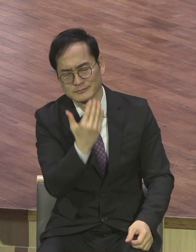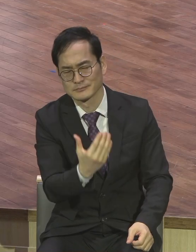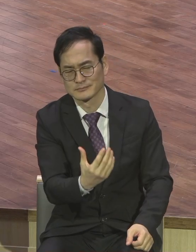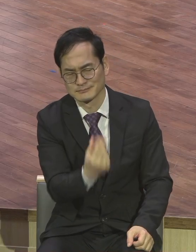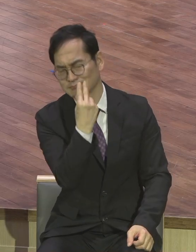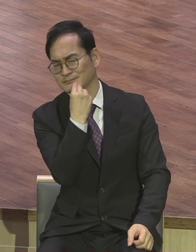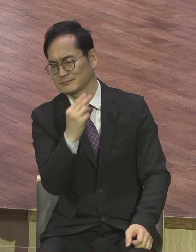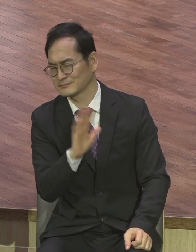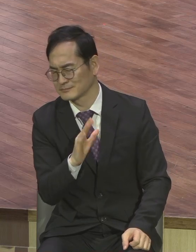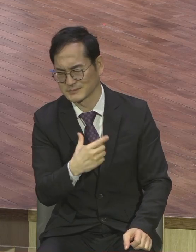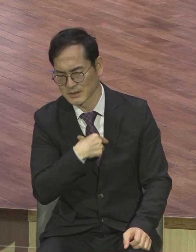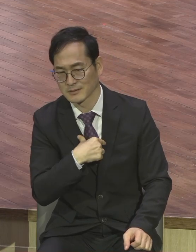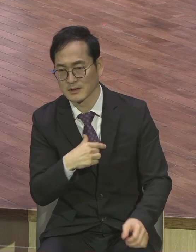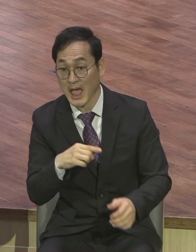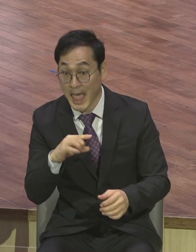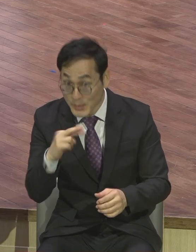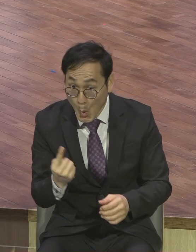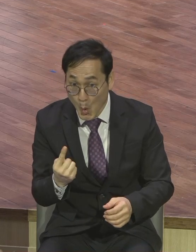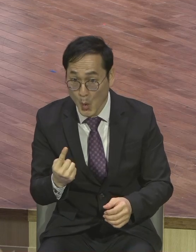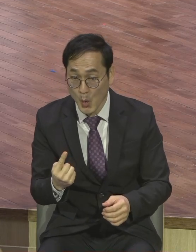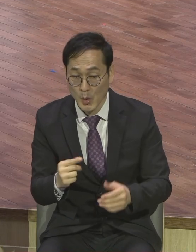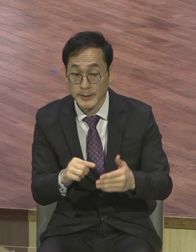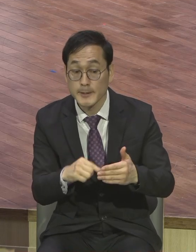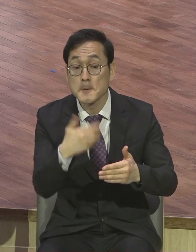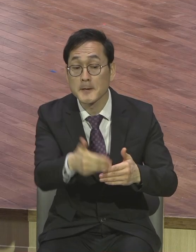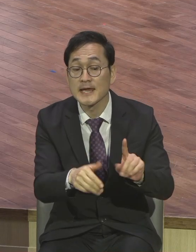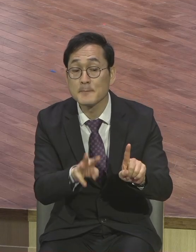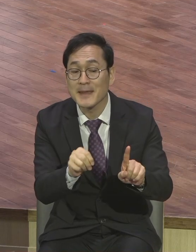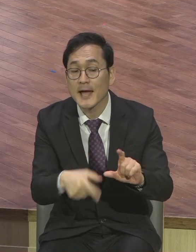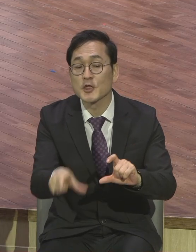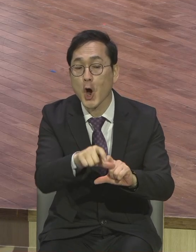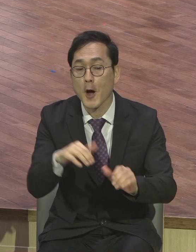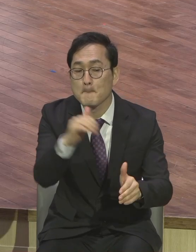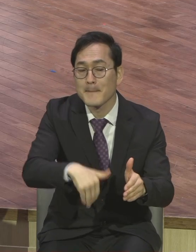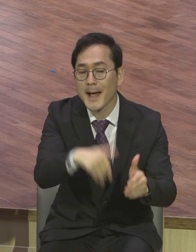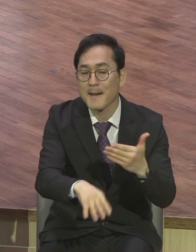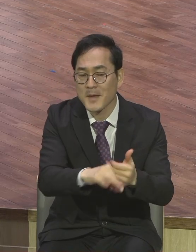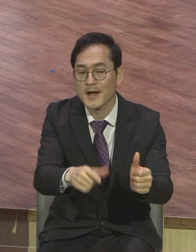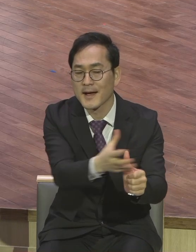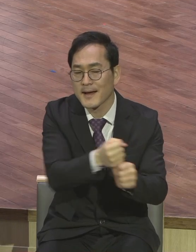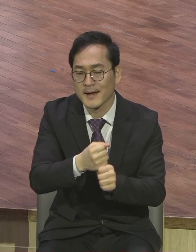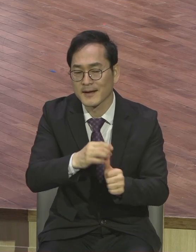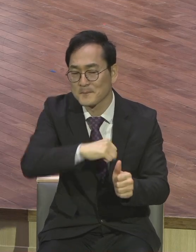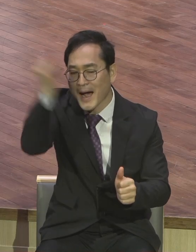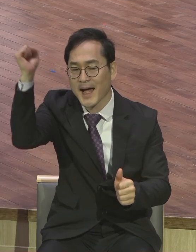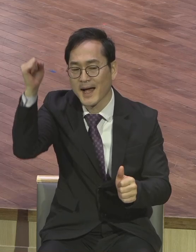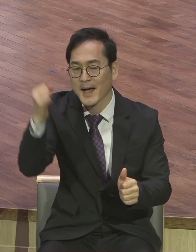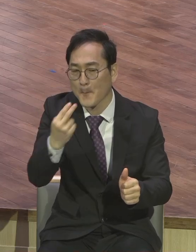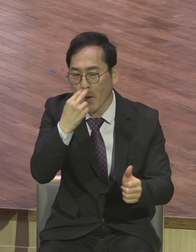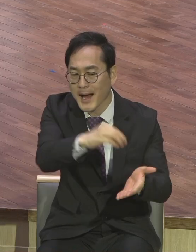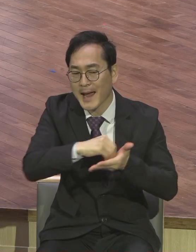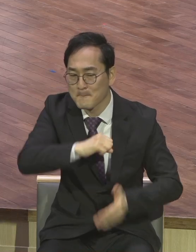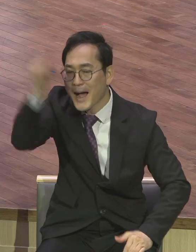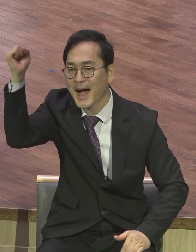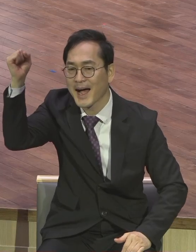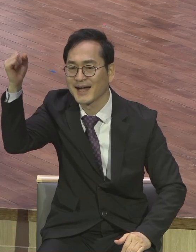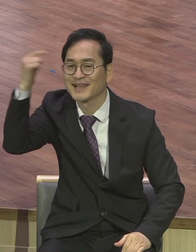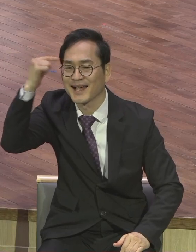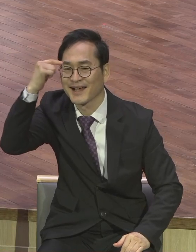고객이 거절 바로 그 뒤에는 1m 뒤에 내가 놓친 금광 멕이 기다리고 있다라고